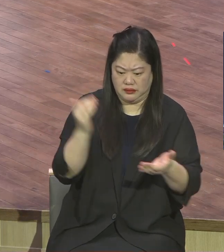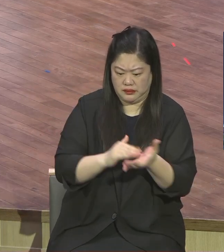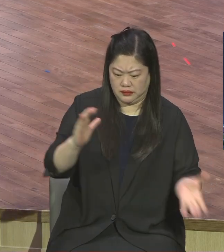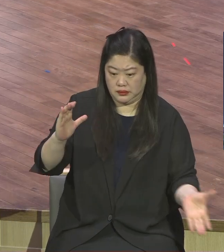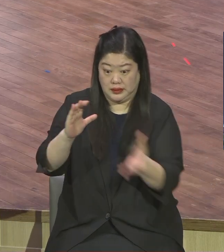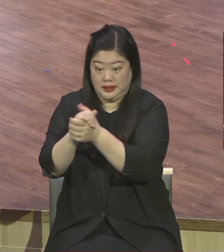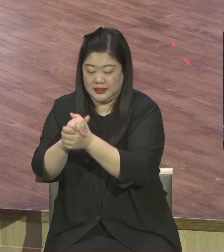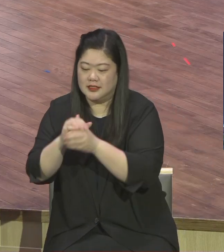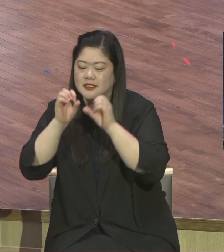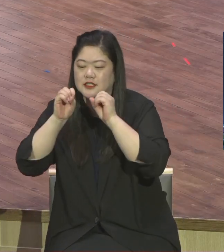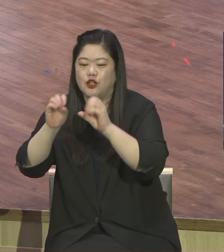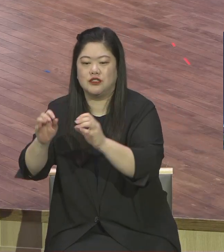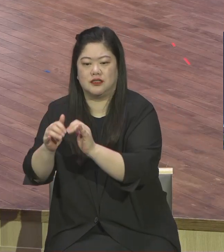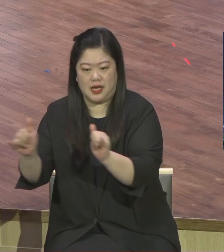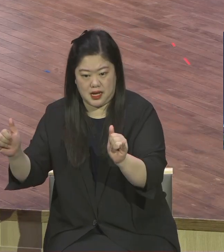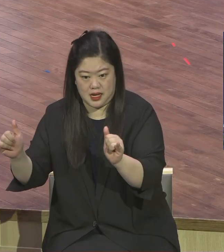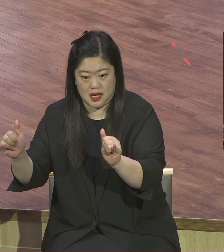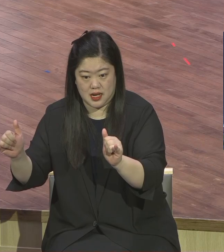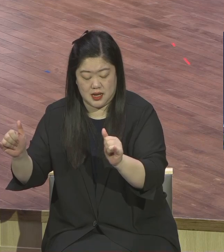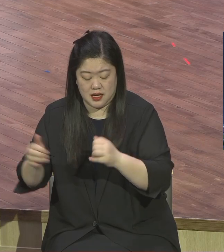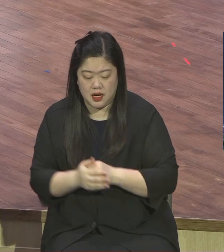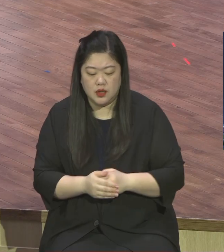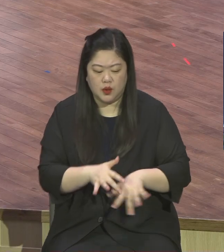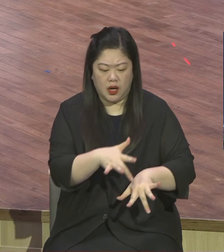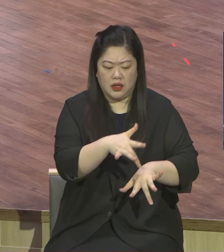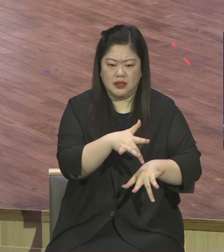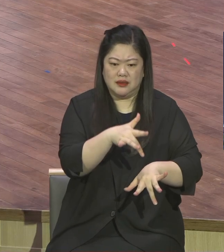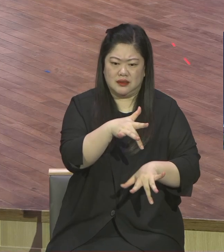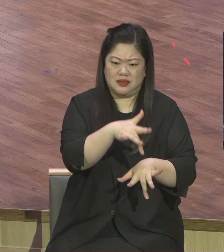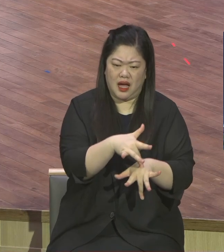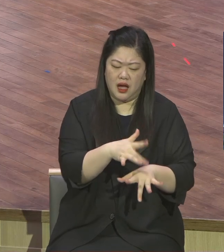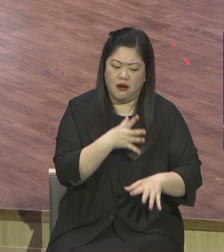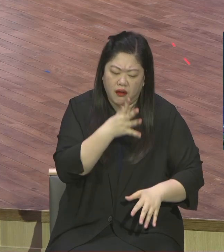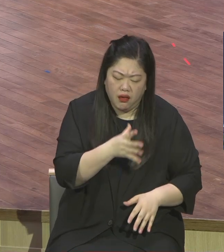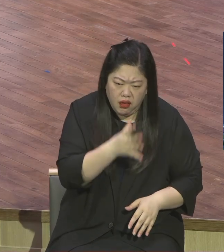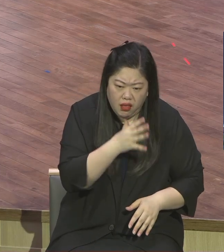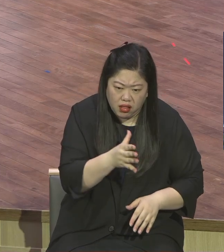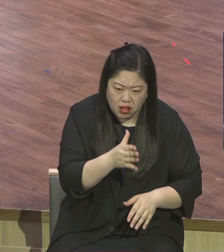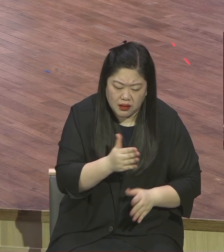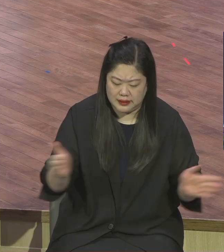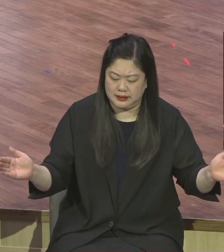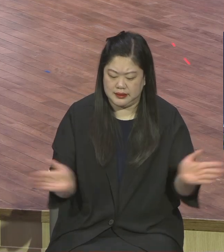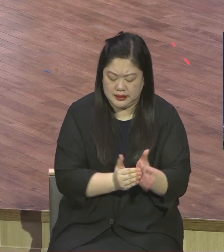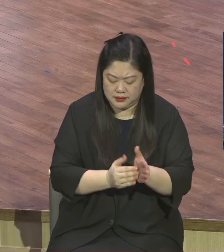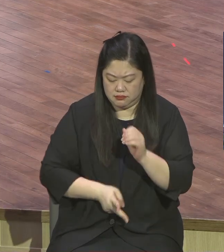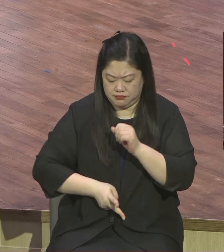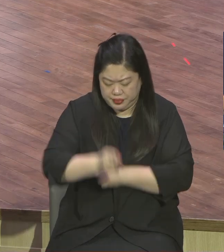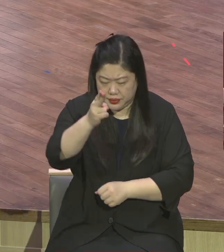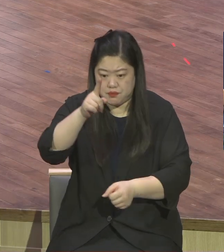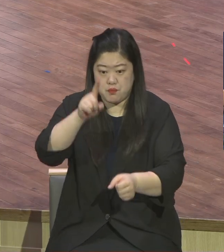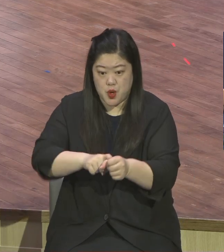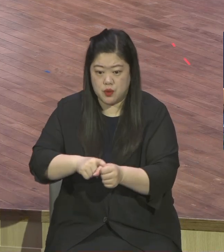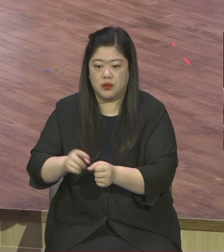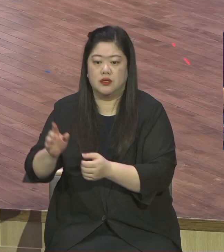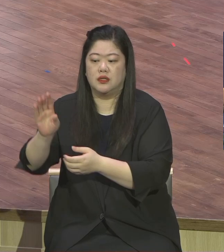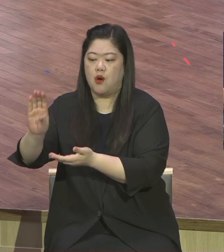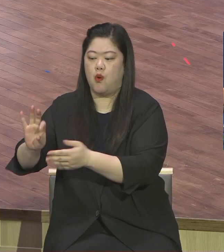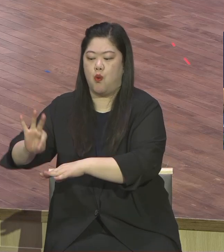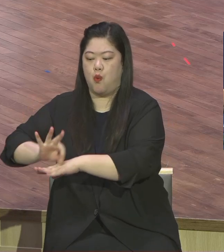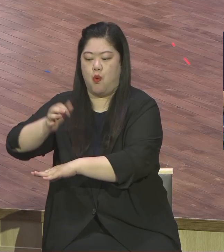그래서 이 하나님 만나고 죄 문제 해결되고 영적 문제 치유되버리면 끝 그래서